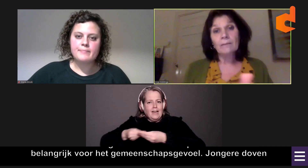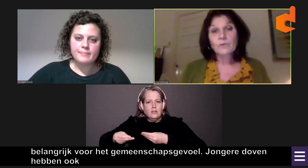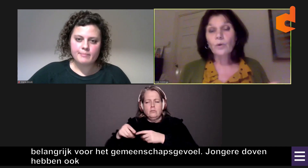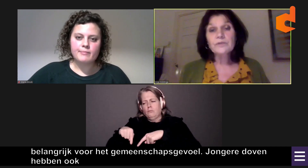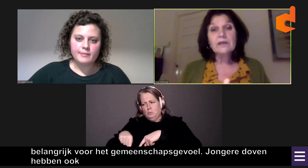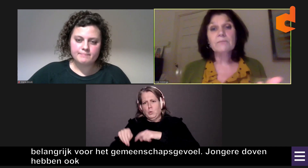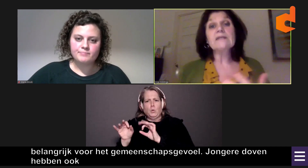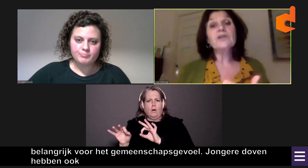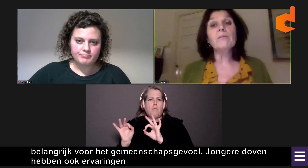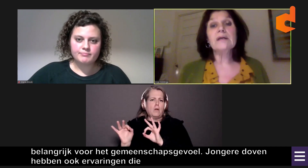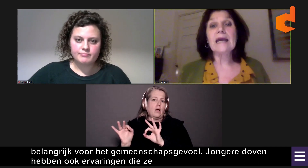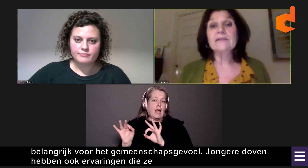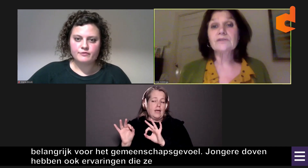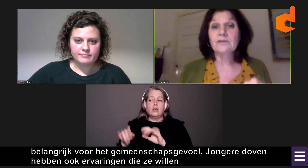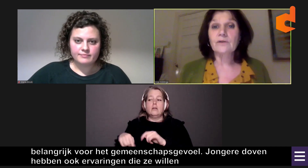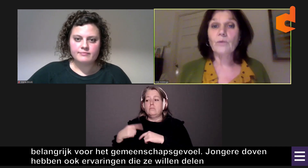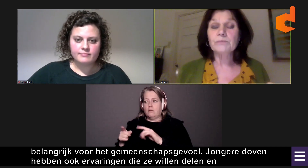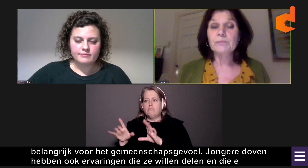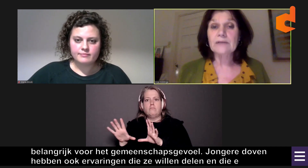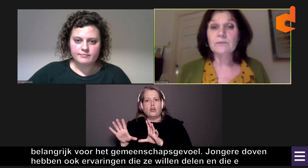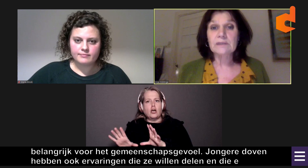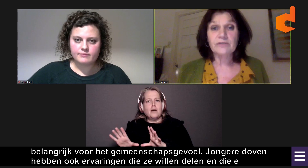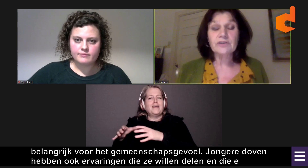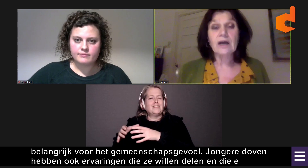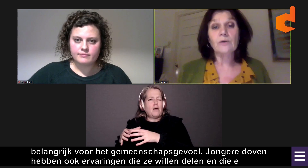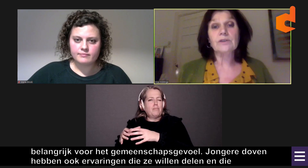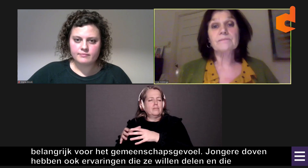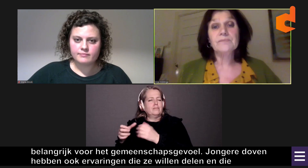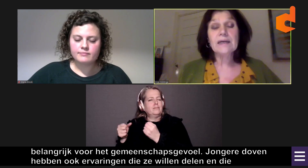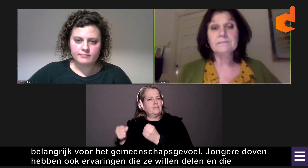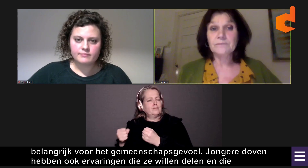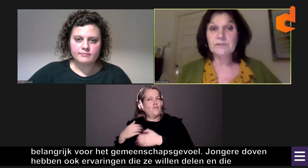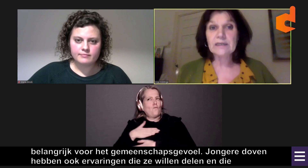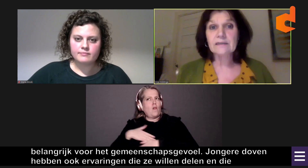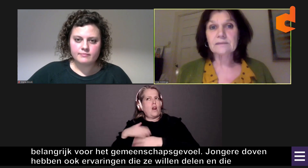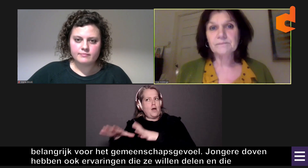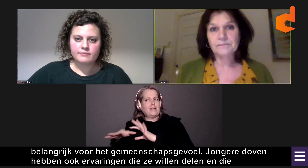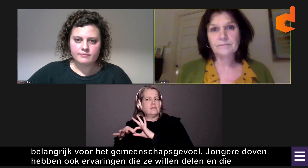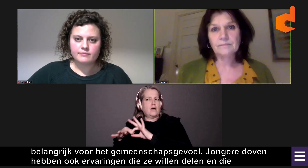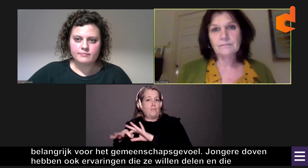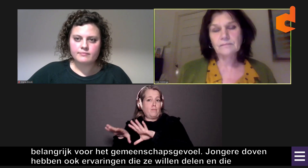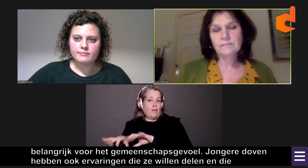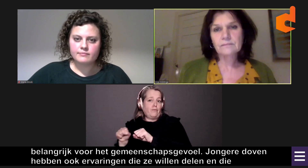zijn om die gemeenschappelijkheid op een bepaalde manier vast te houden. Ja, zeker.